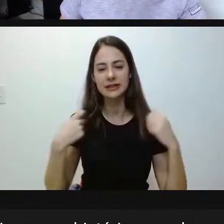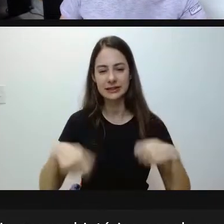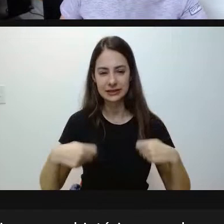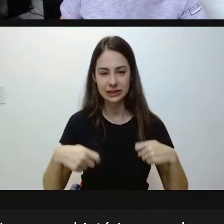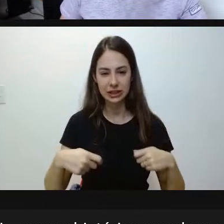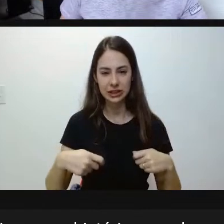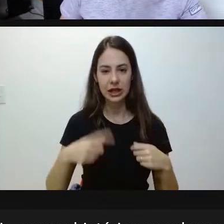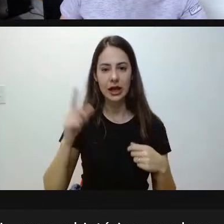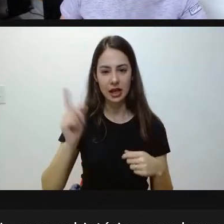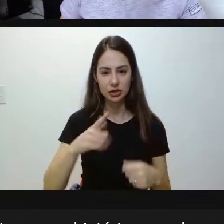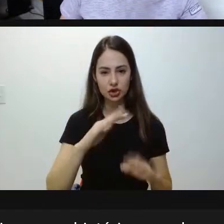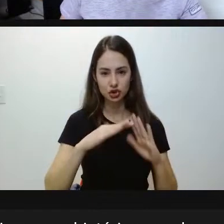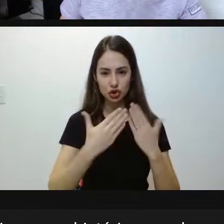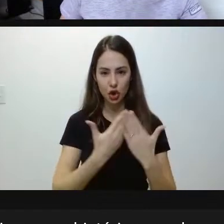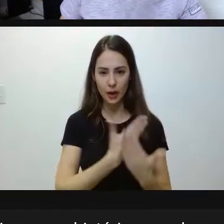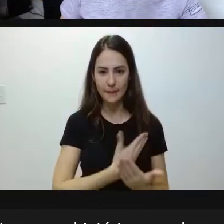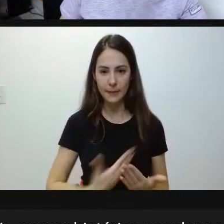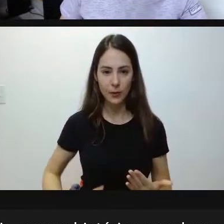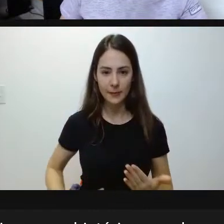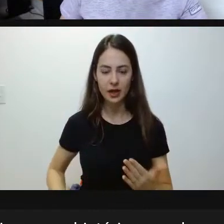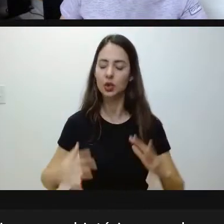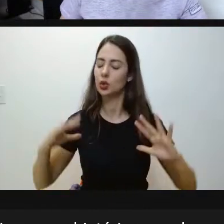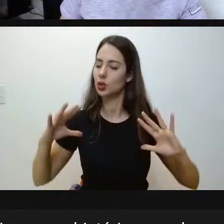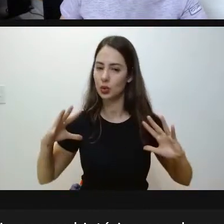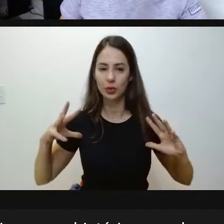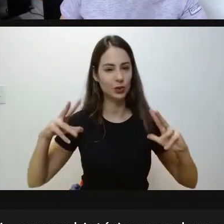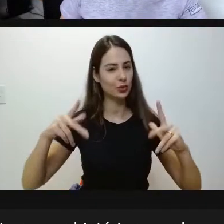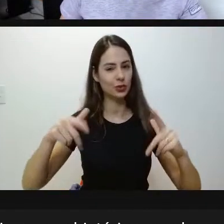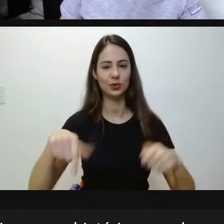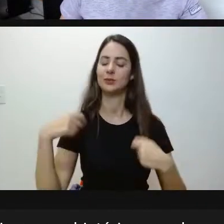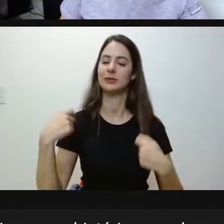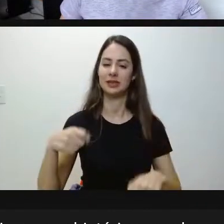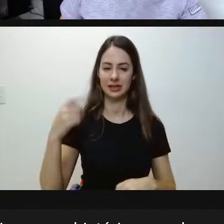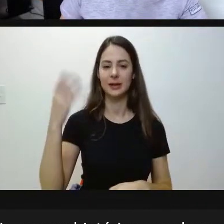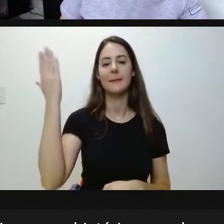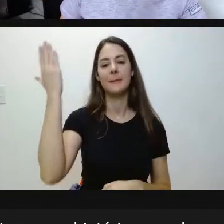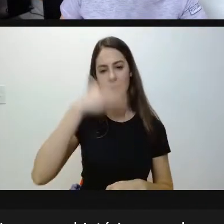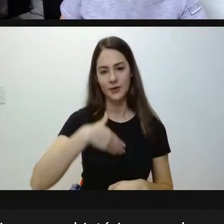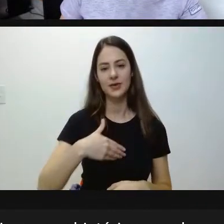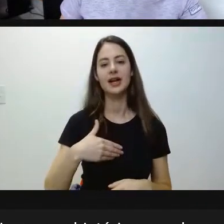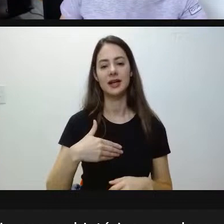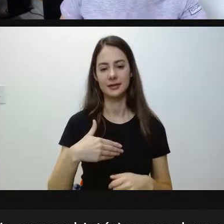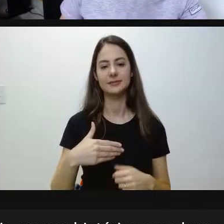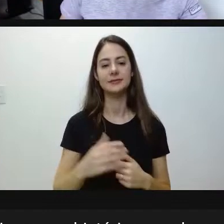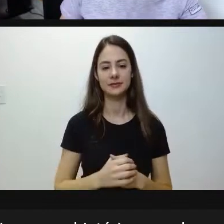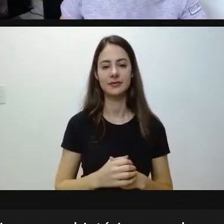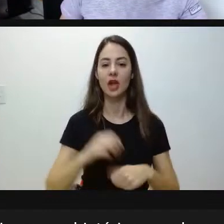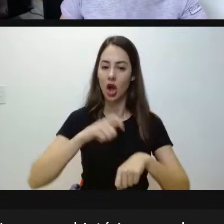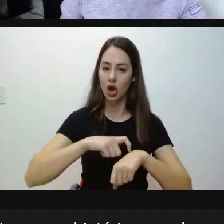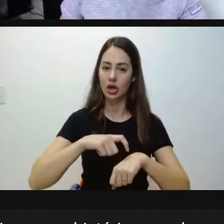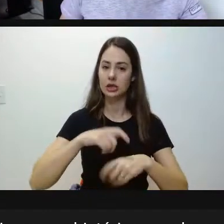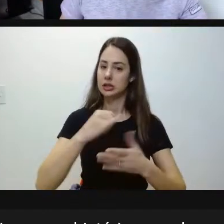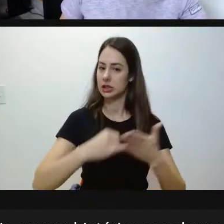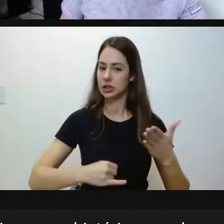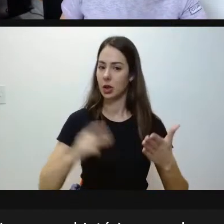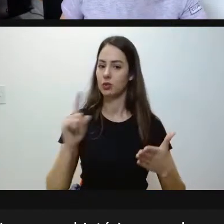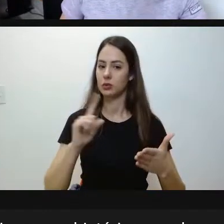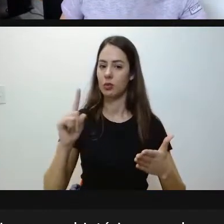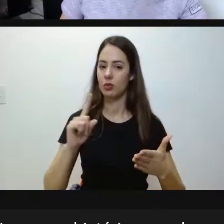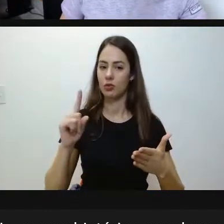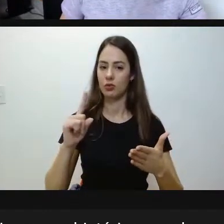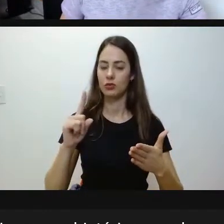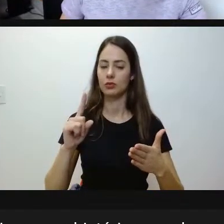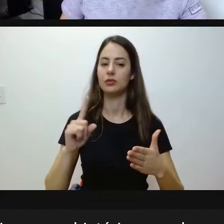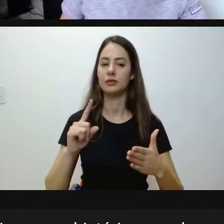estudou em escola pública, todos os grupos precisam necessariamente anexar, na hora da inscrição, não. Na hora da